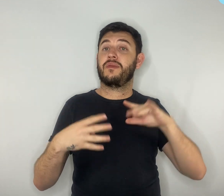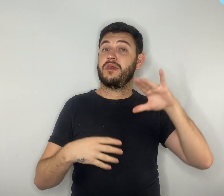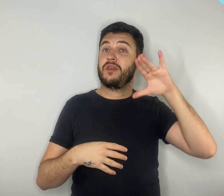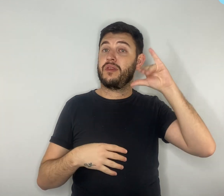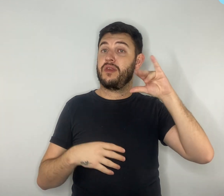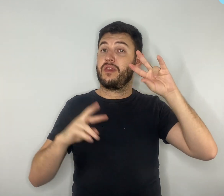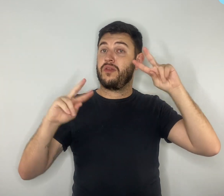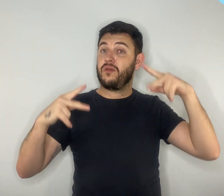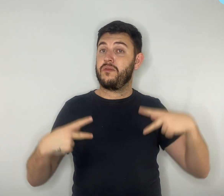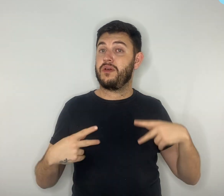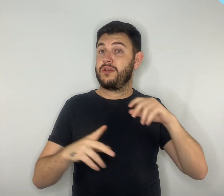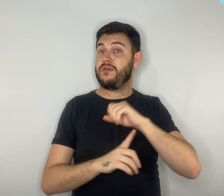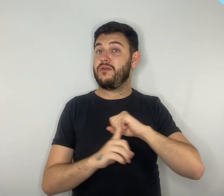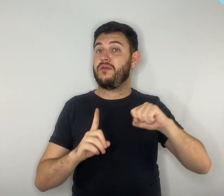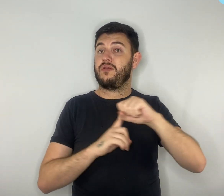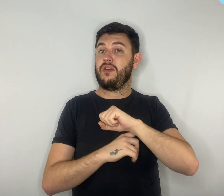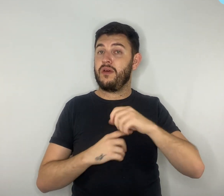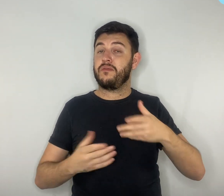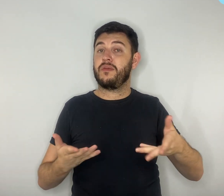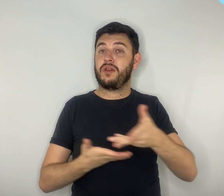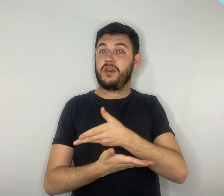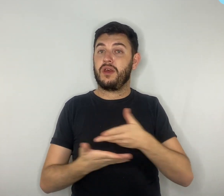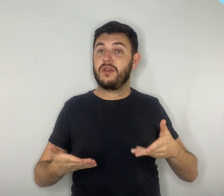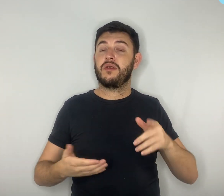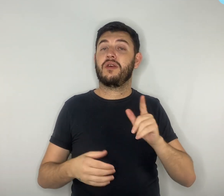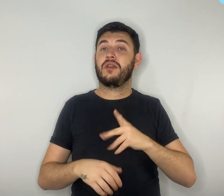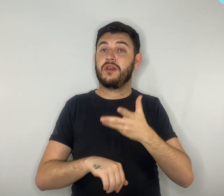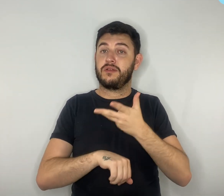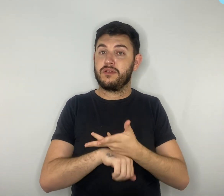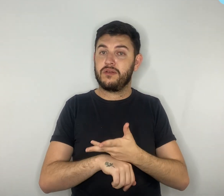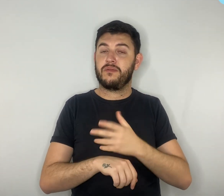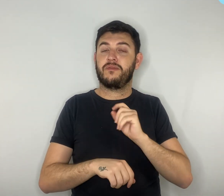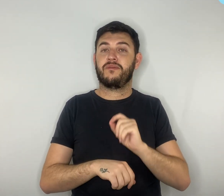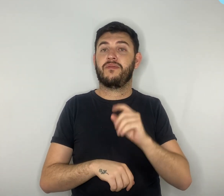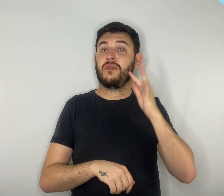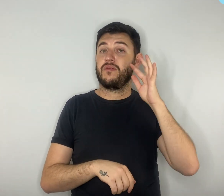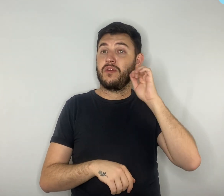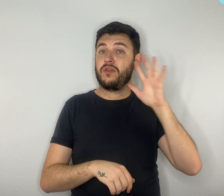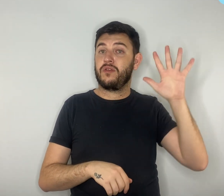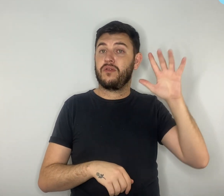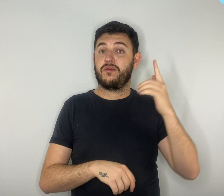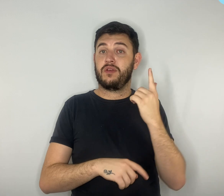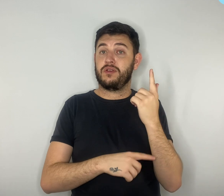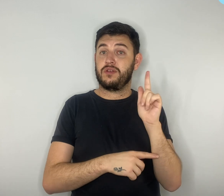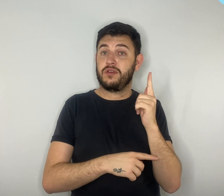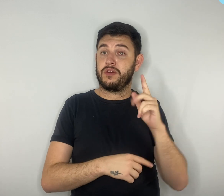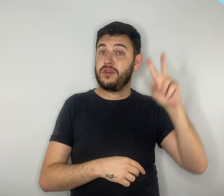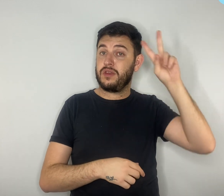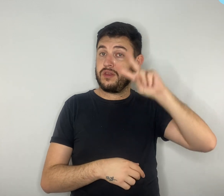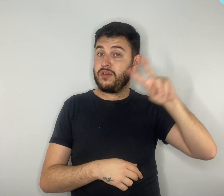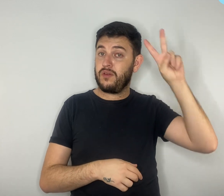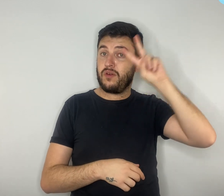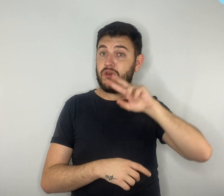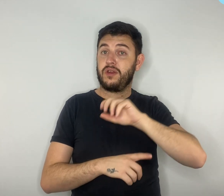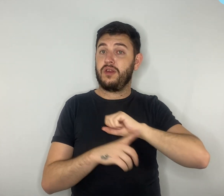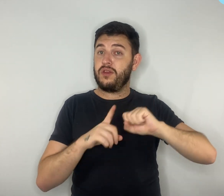aplicadas integrada pela filosofia, geografia, história e sociologia.